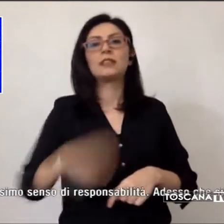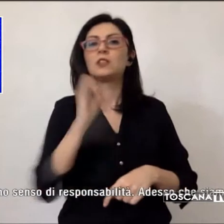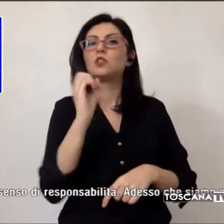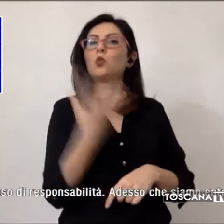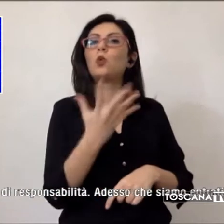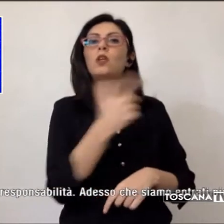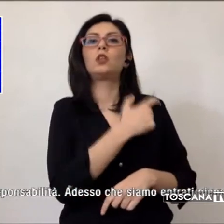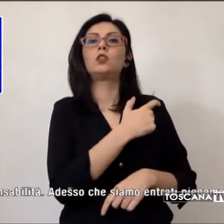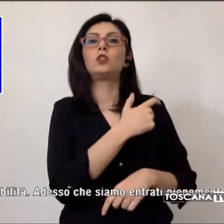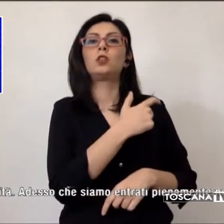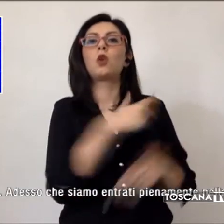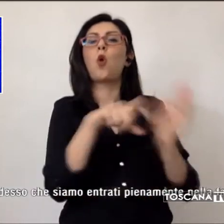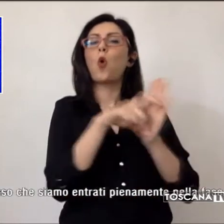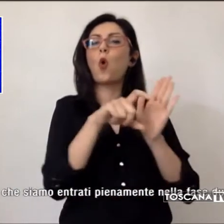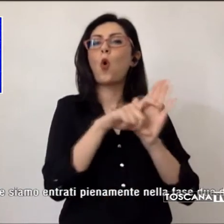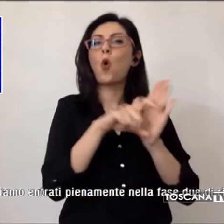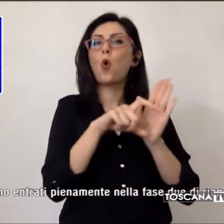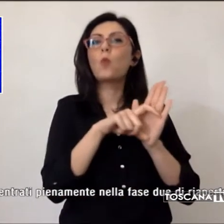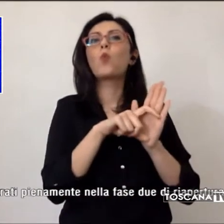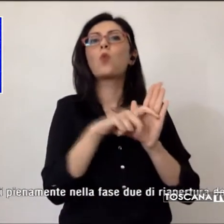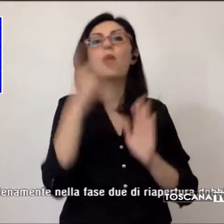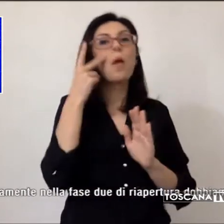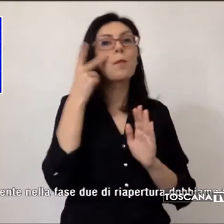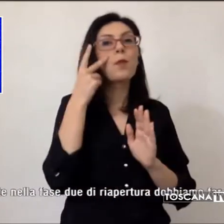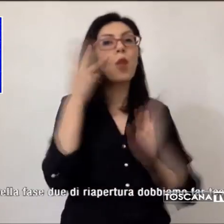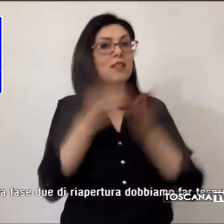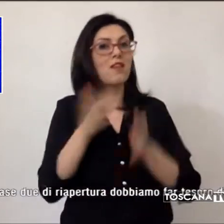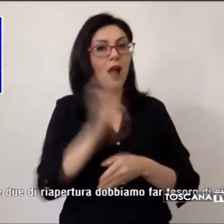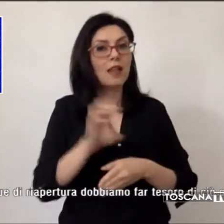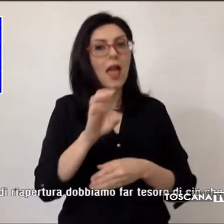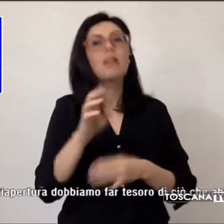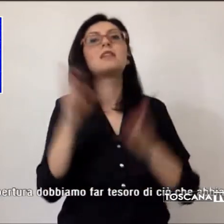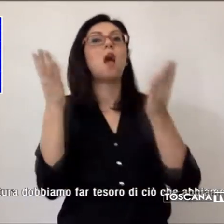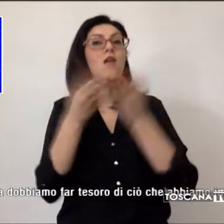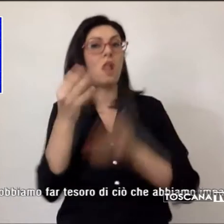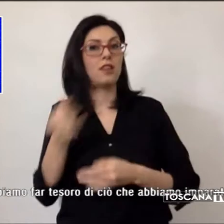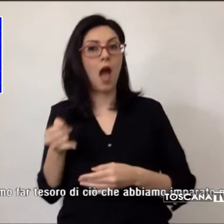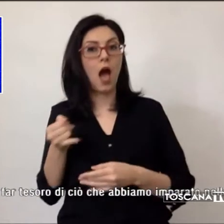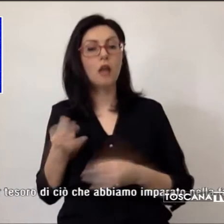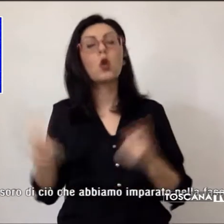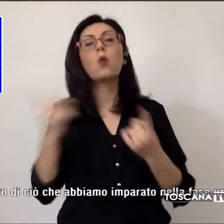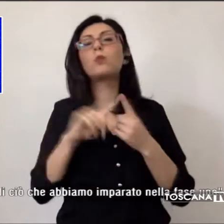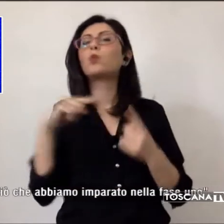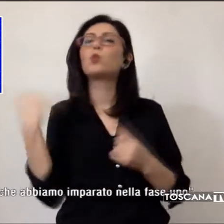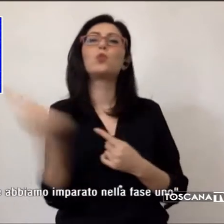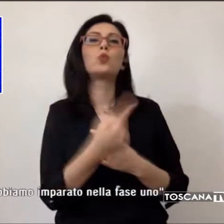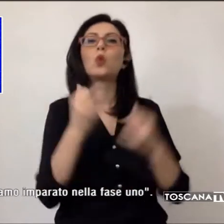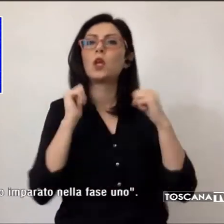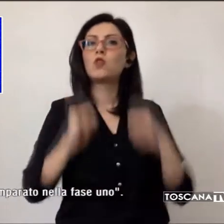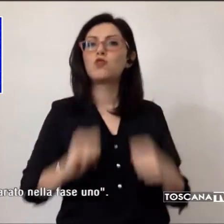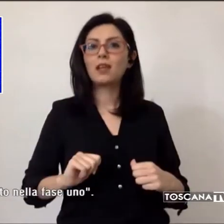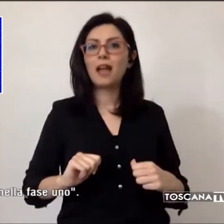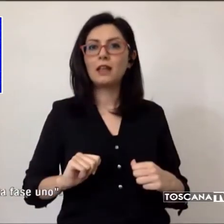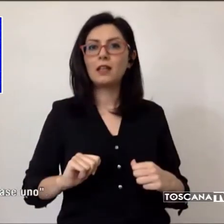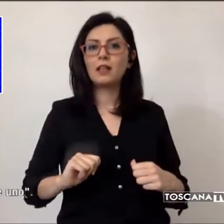'Empolese Valdelsa e del Valdarno e soprattutto tutti i cittadini che hanno usato il